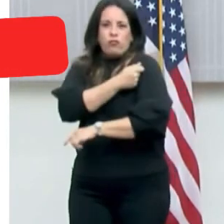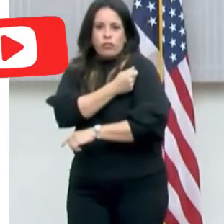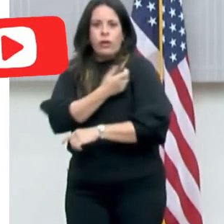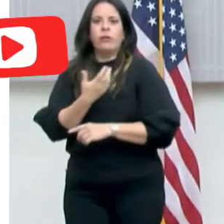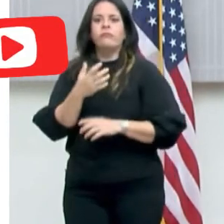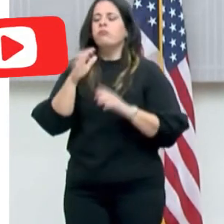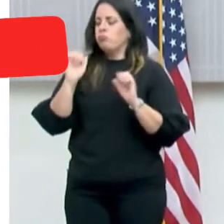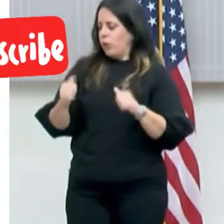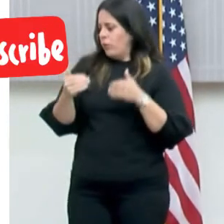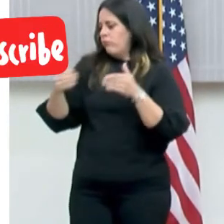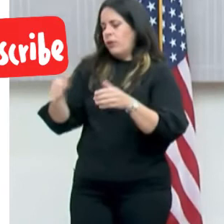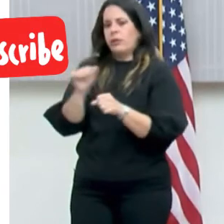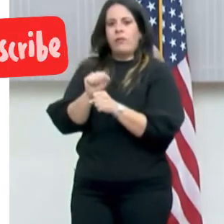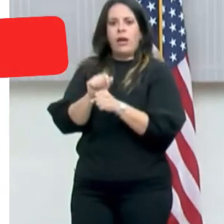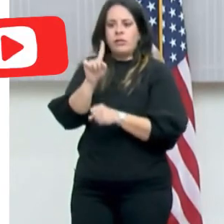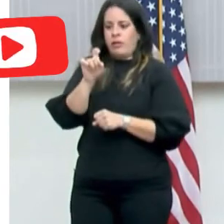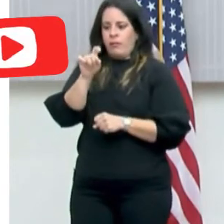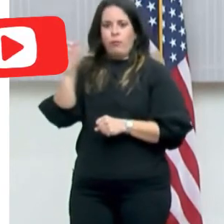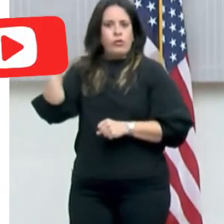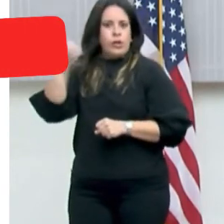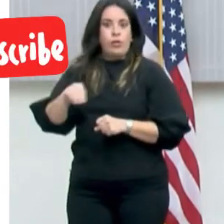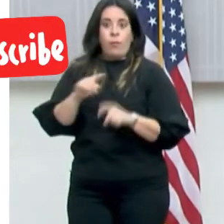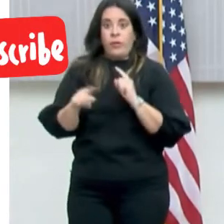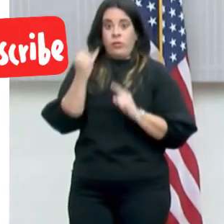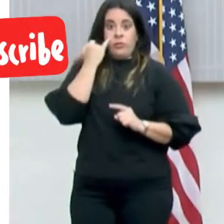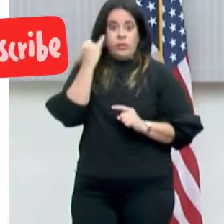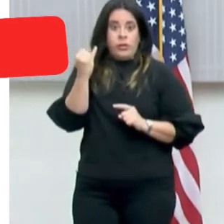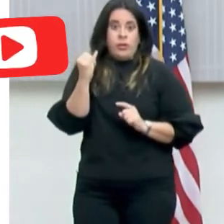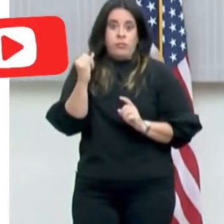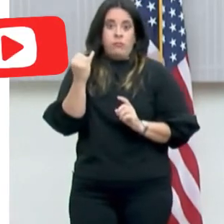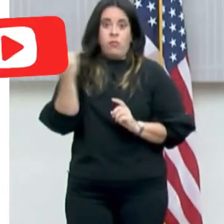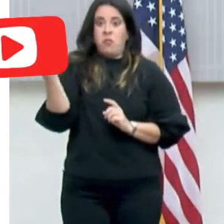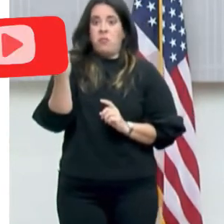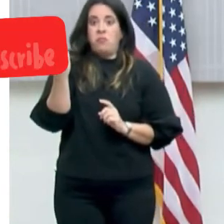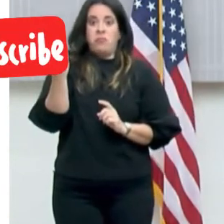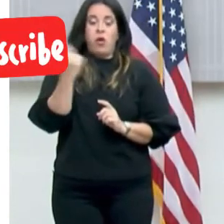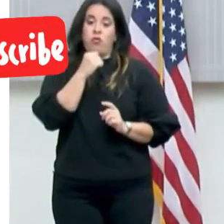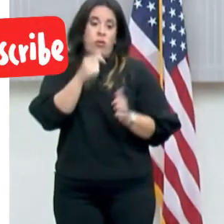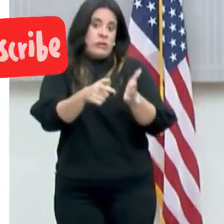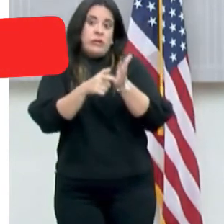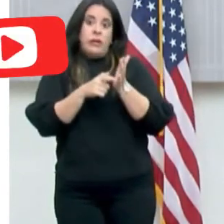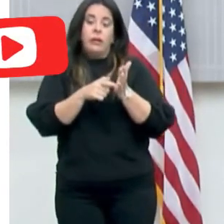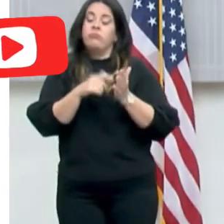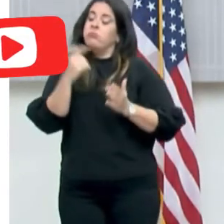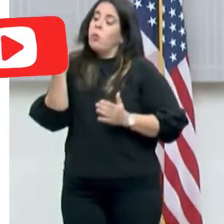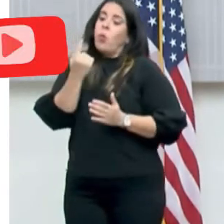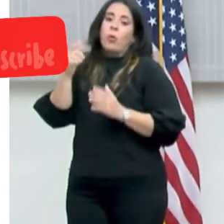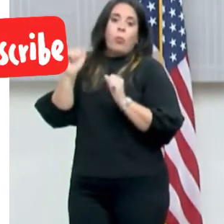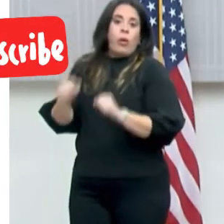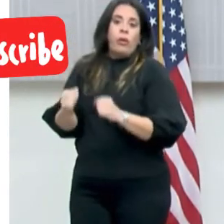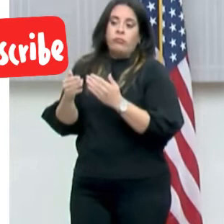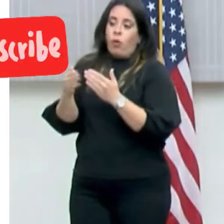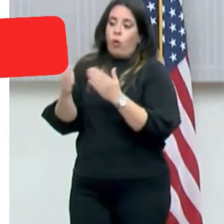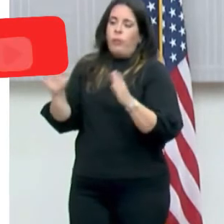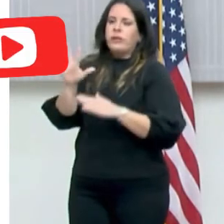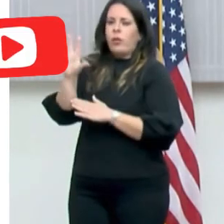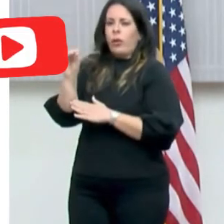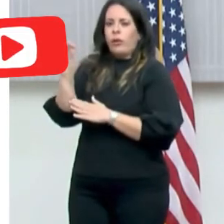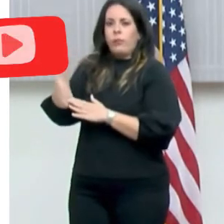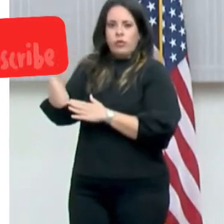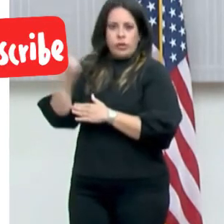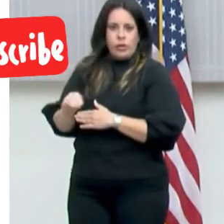100%, pero si no le exige, solamente puede operar a 50% de aforo. Entonces,